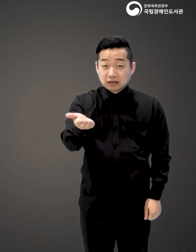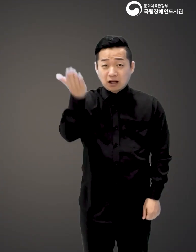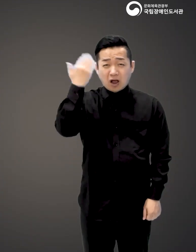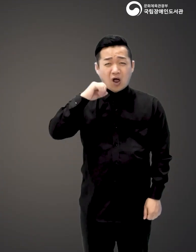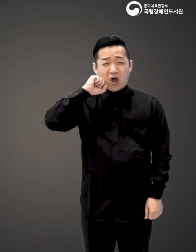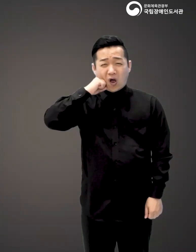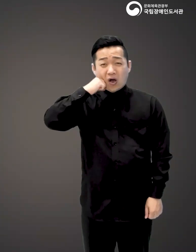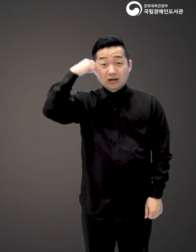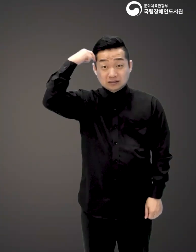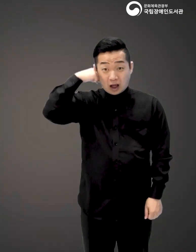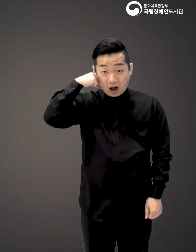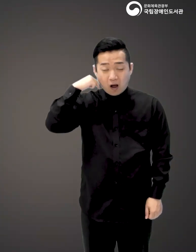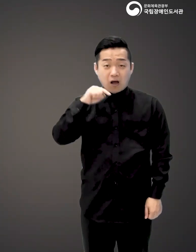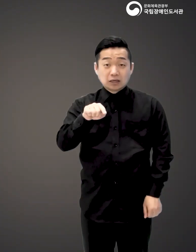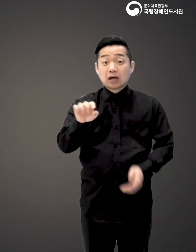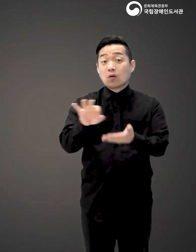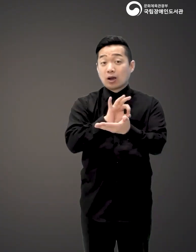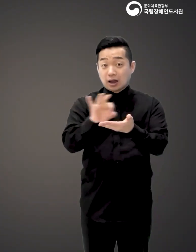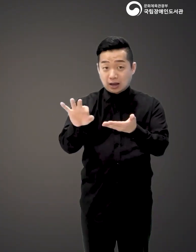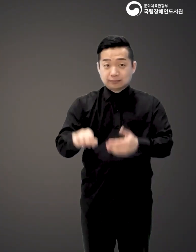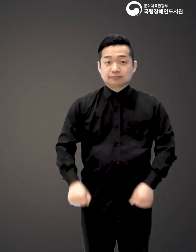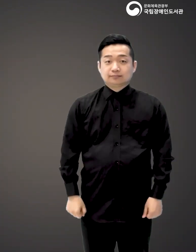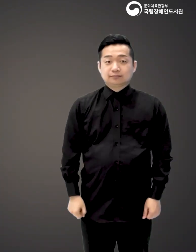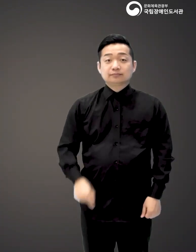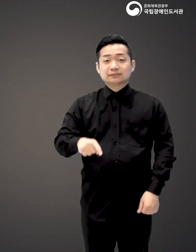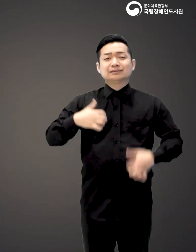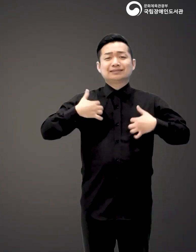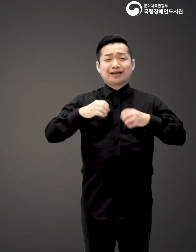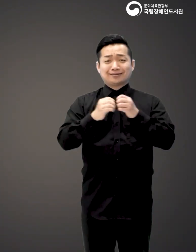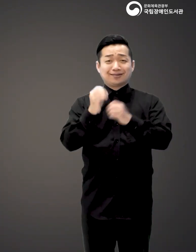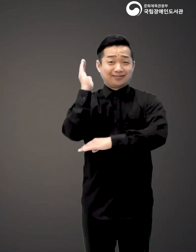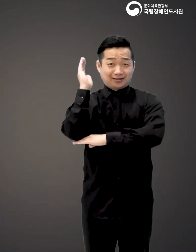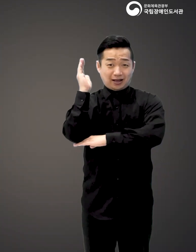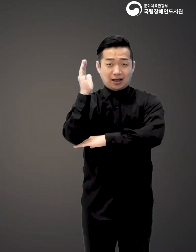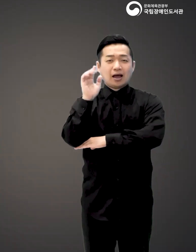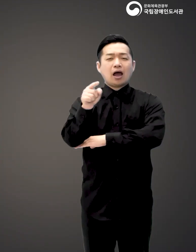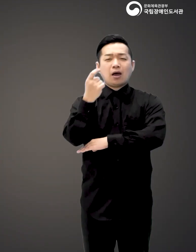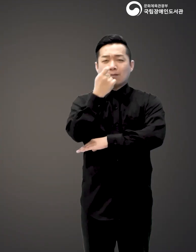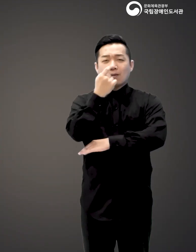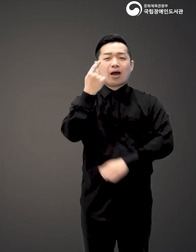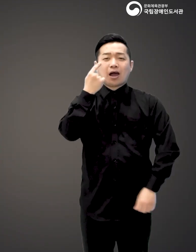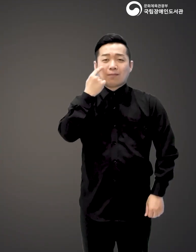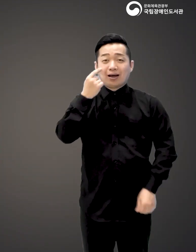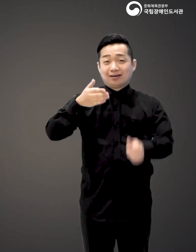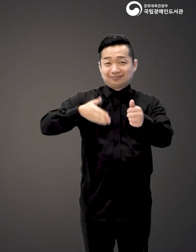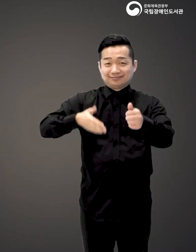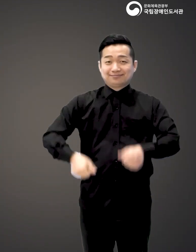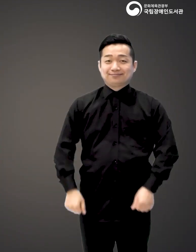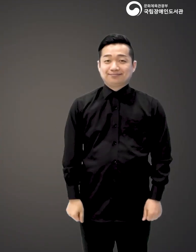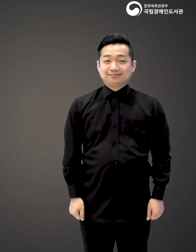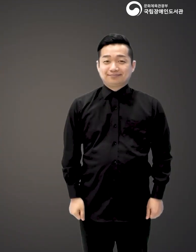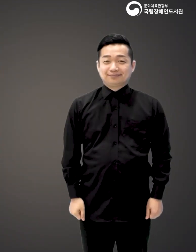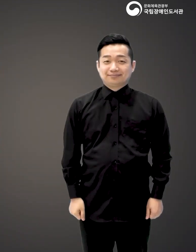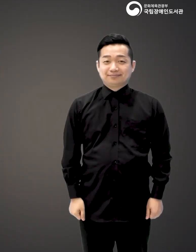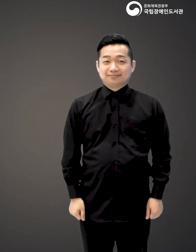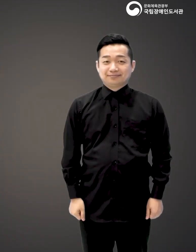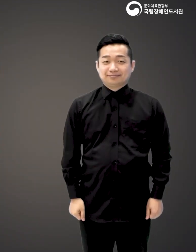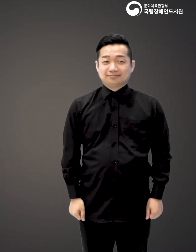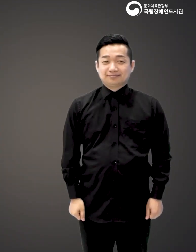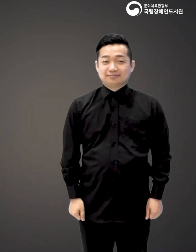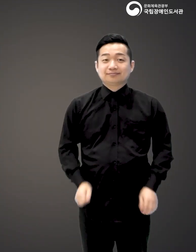여러분도 그동안 어렵게만 느껴졌던 회계 이 재미있는 소설로 한 번에 정복해 보시면 어떨까요?